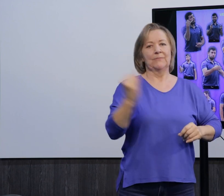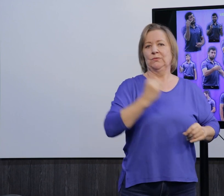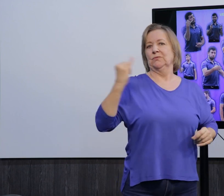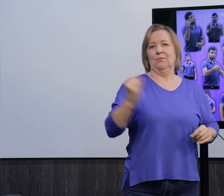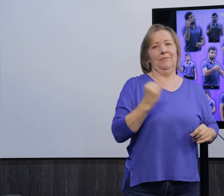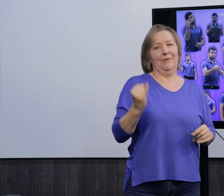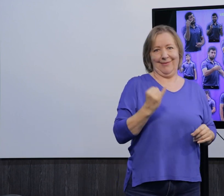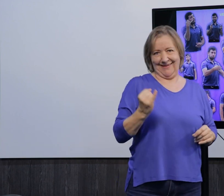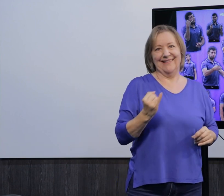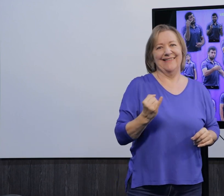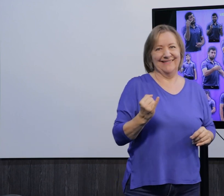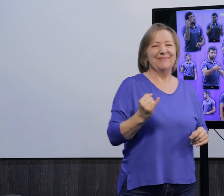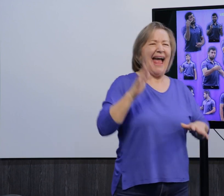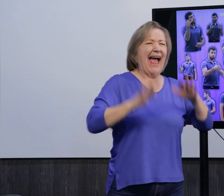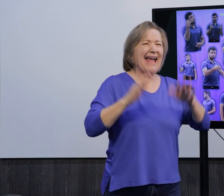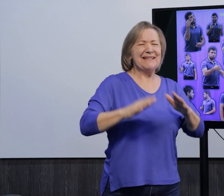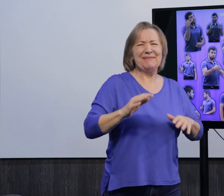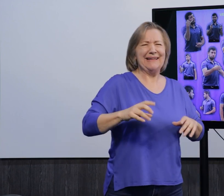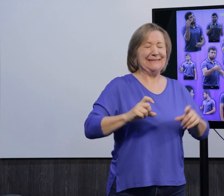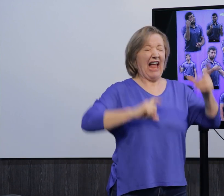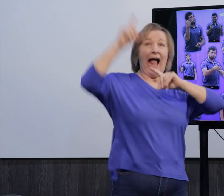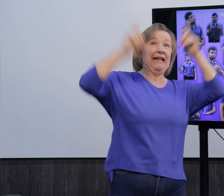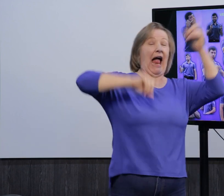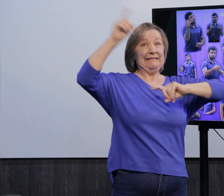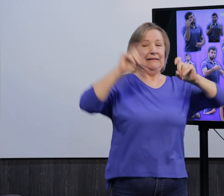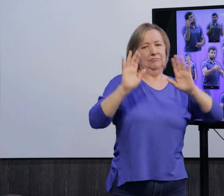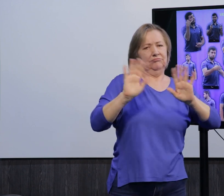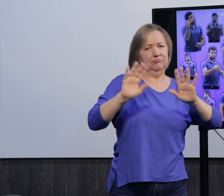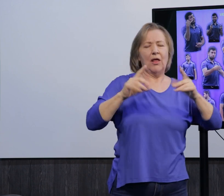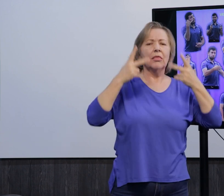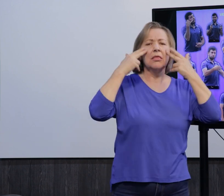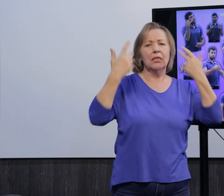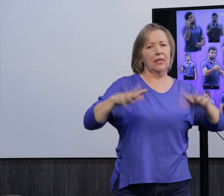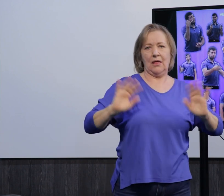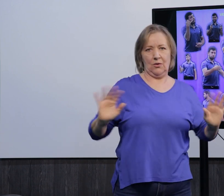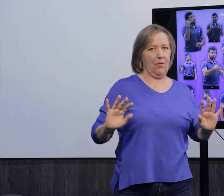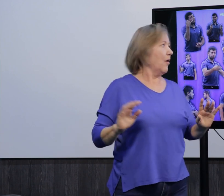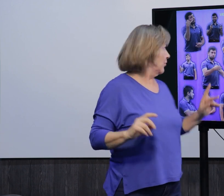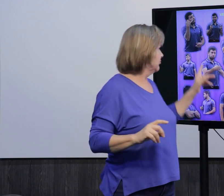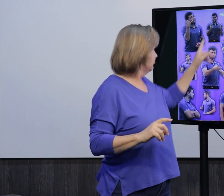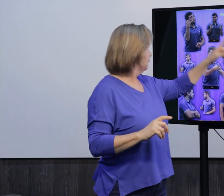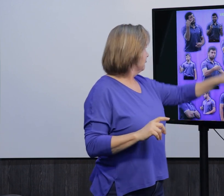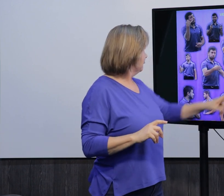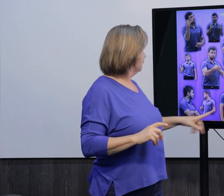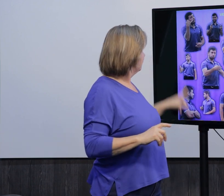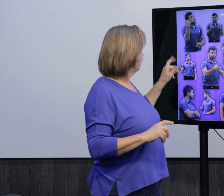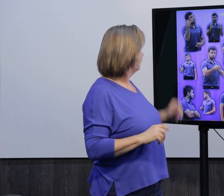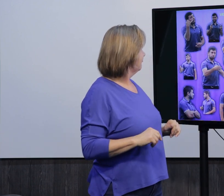Né, então, ela é extremamente importante na hora da finalização. Às vezes, não precisa ser uma expressão estagerada, mas sim uma expressão natural,